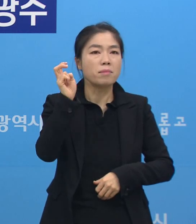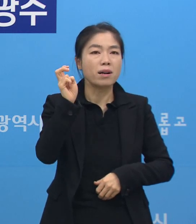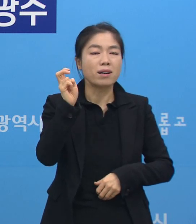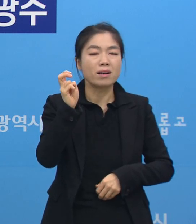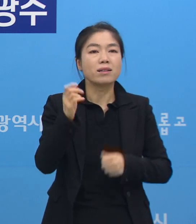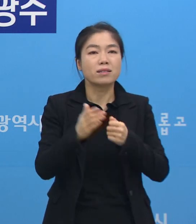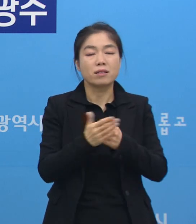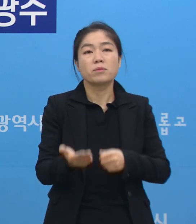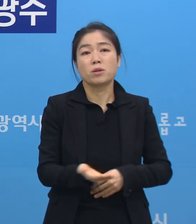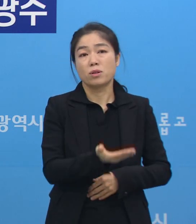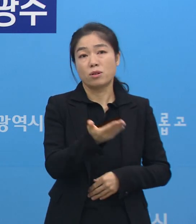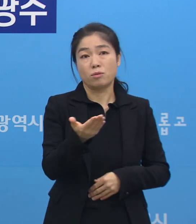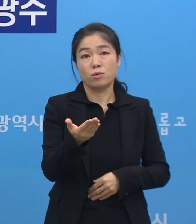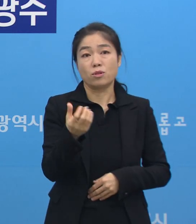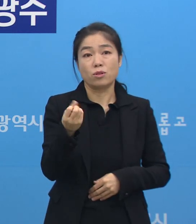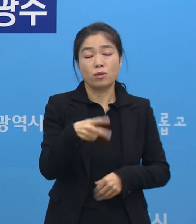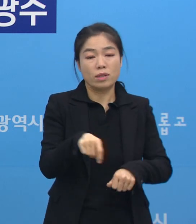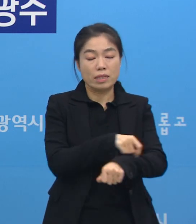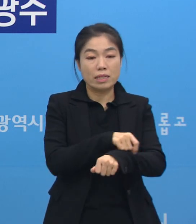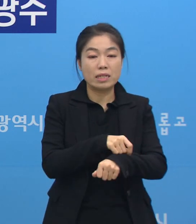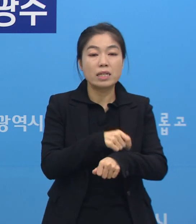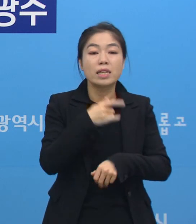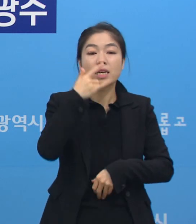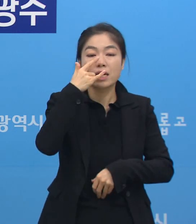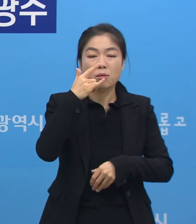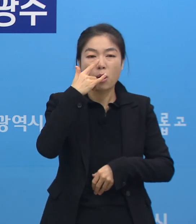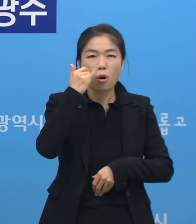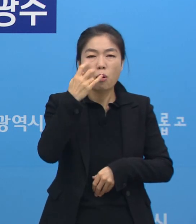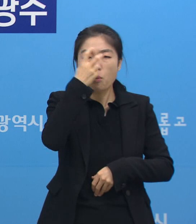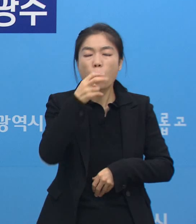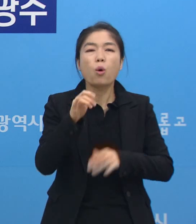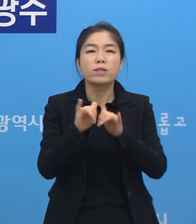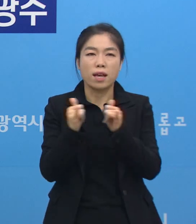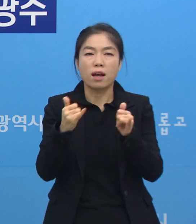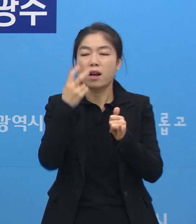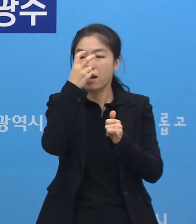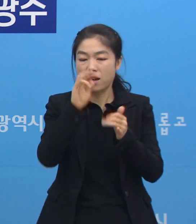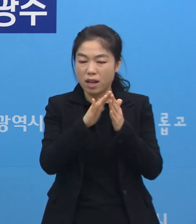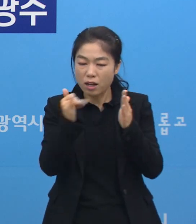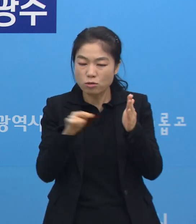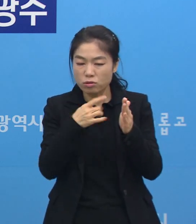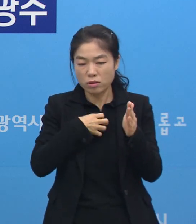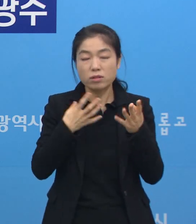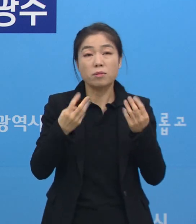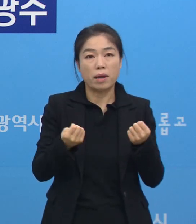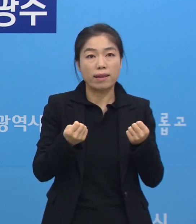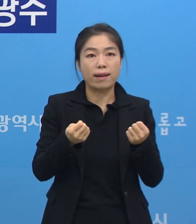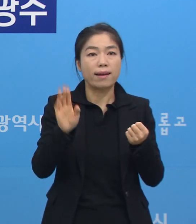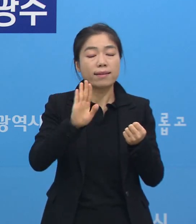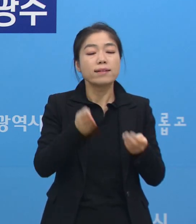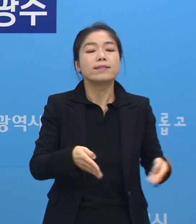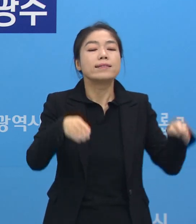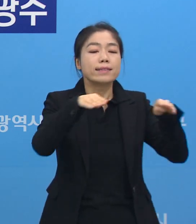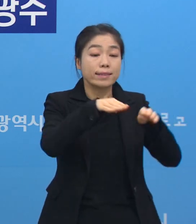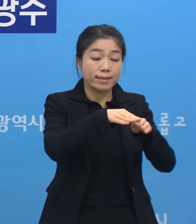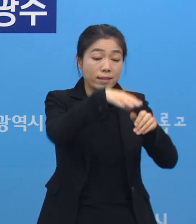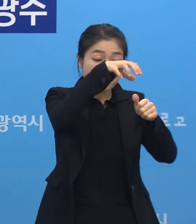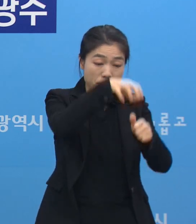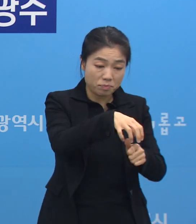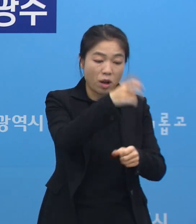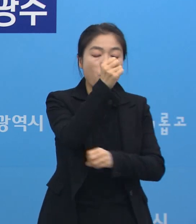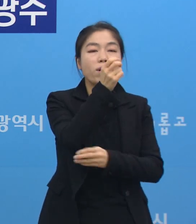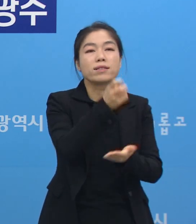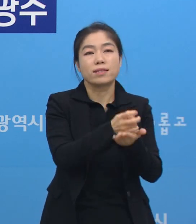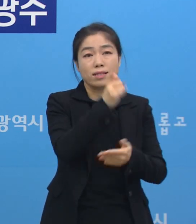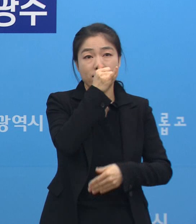우리 시민 여러분들과 또 특히 보호자분께서 많이 걱정을 하고 계십니다. 저희들이 코어트 격리를 하는 큰 원칙이